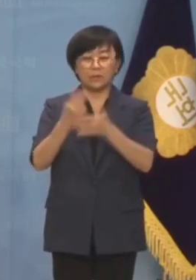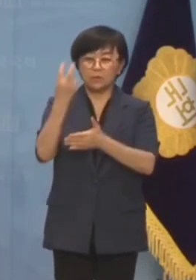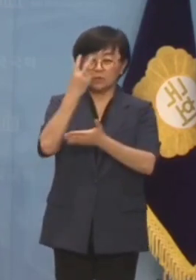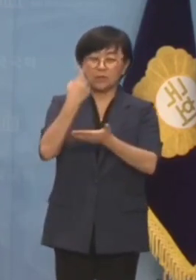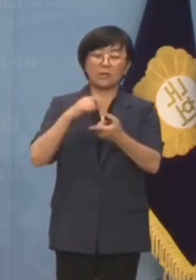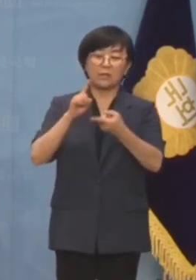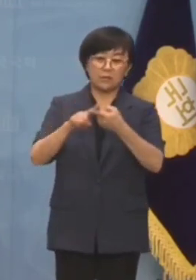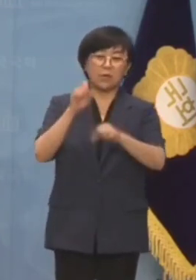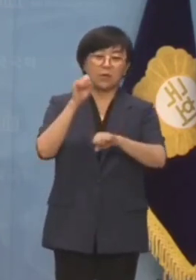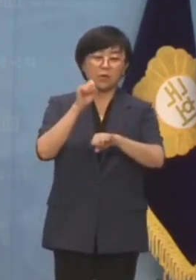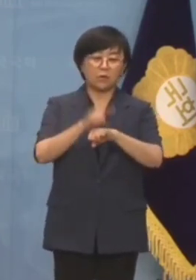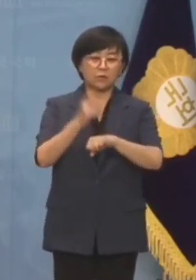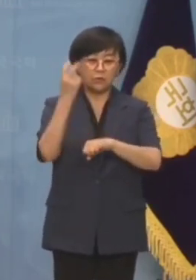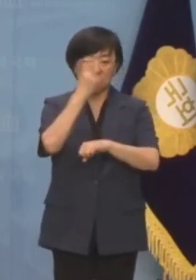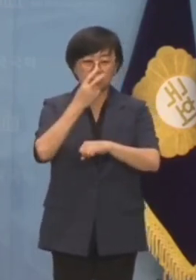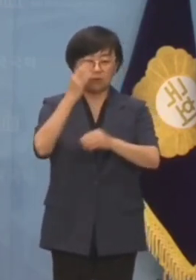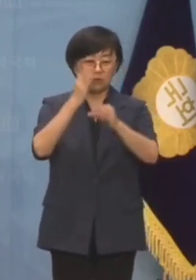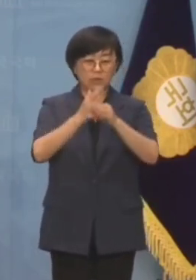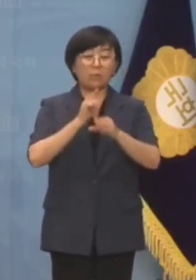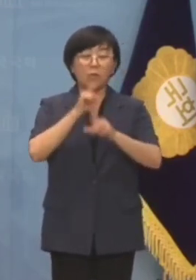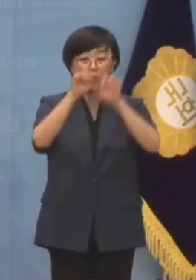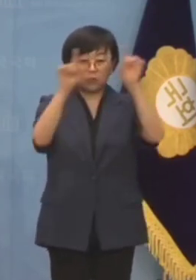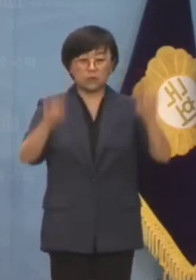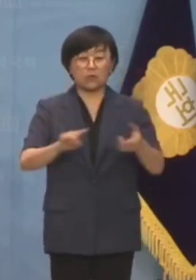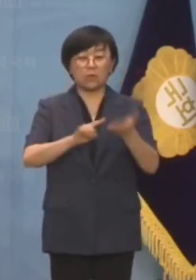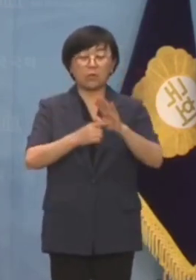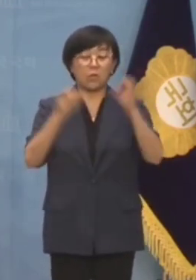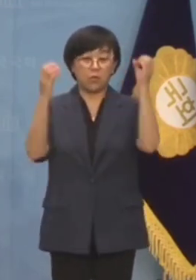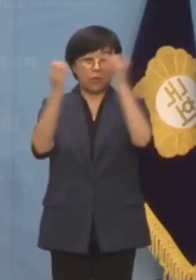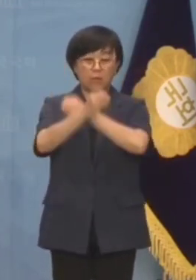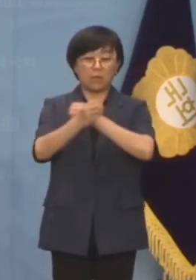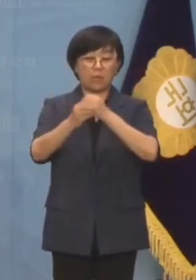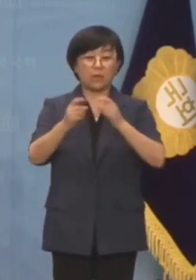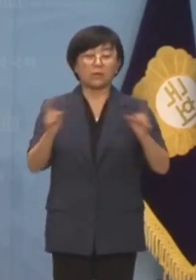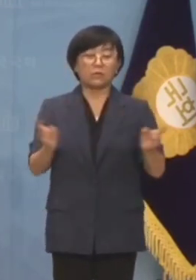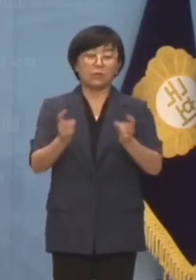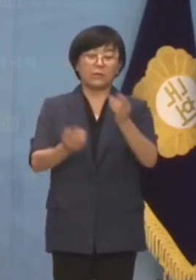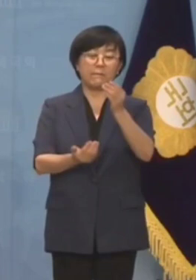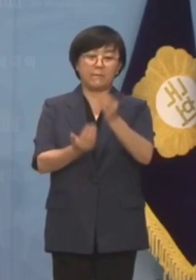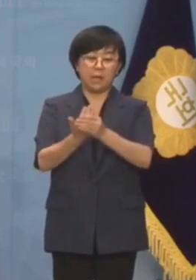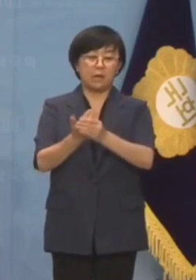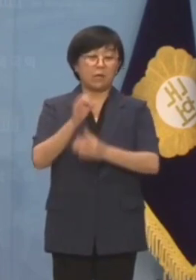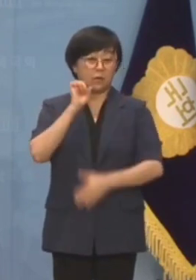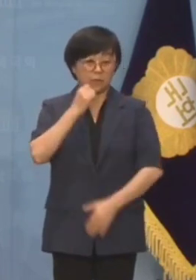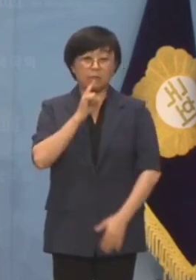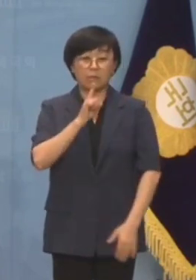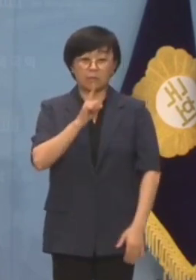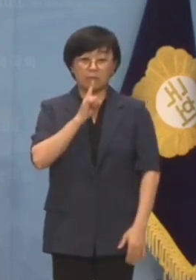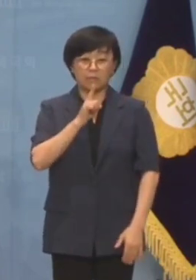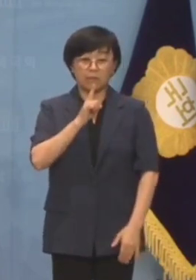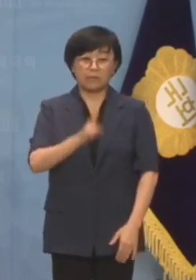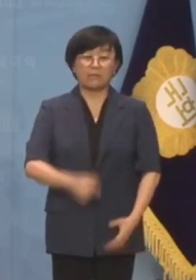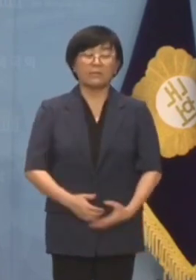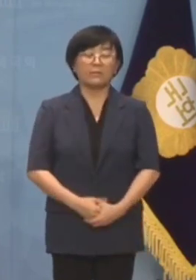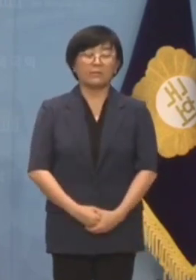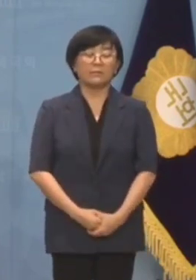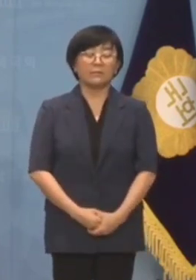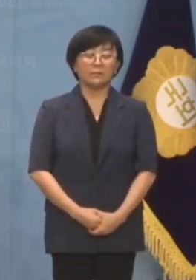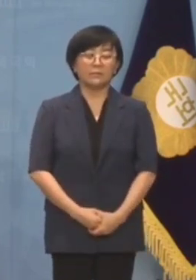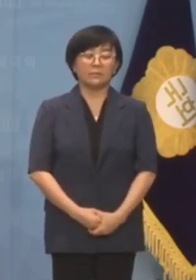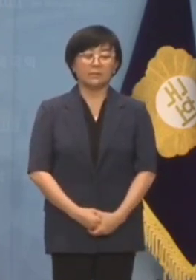중간 보고서를 공개하라는 요청에 오해와 논란을 부를 수 있어 어렵다고 밝혔습니다.